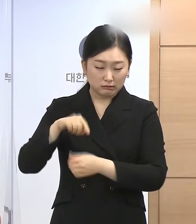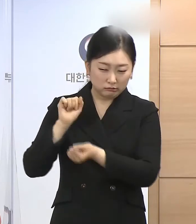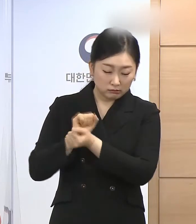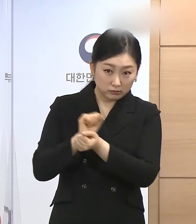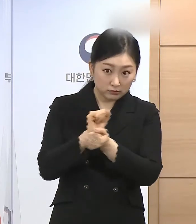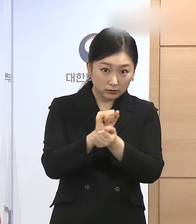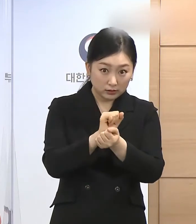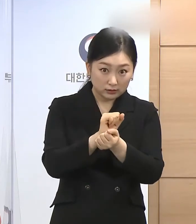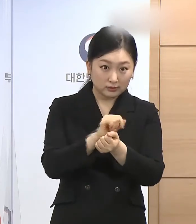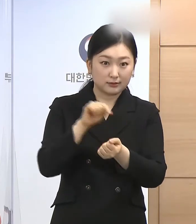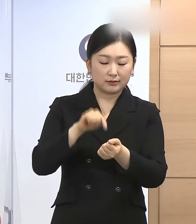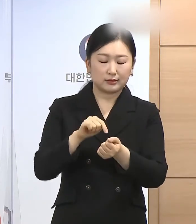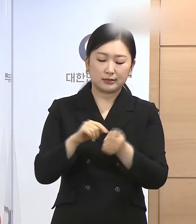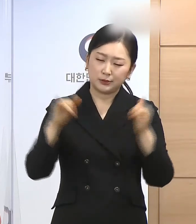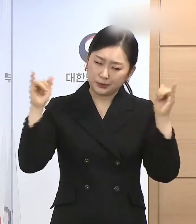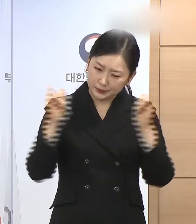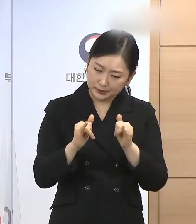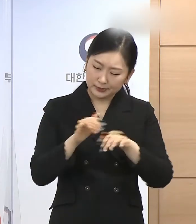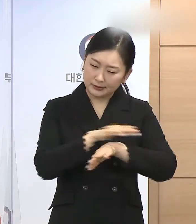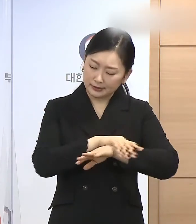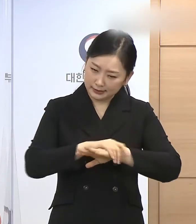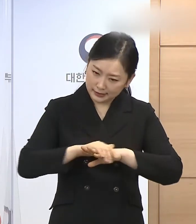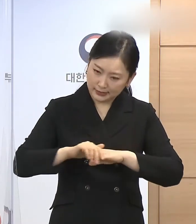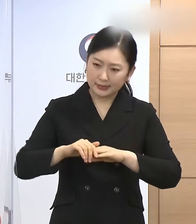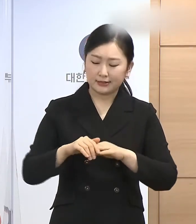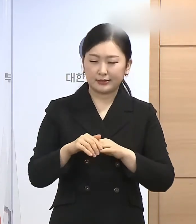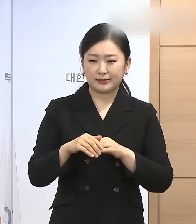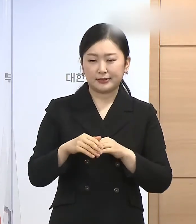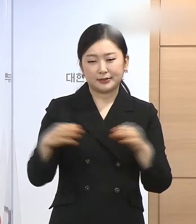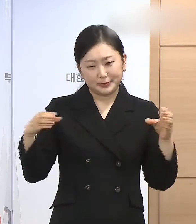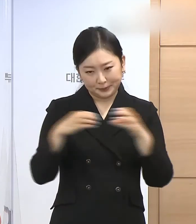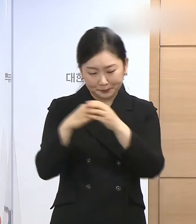만들자 하는 것이 기본적인 취지가 되겠습니다.